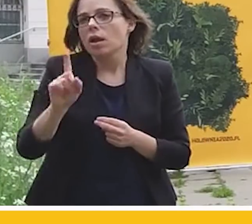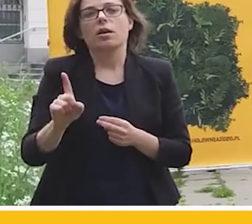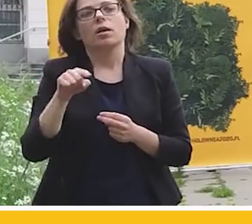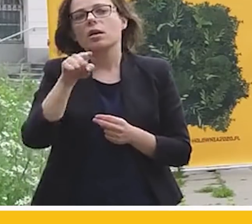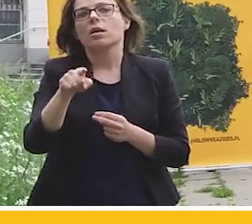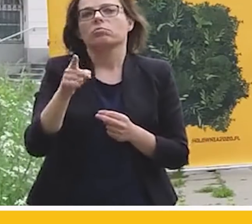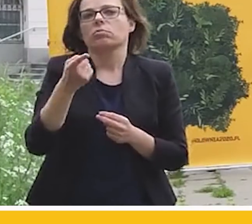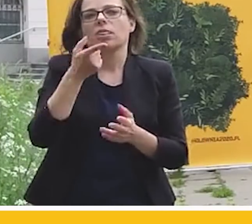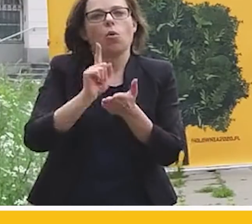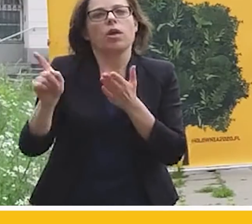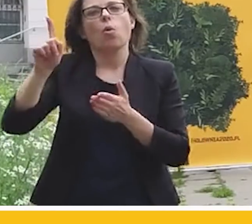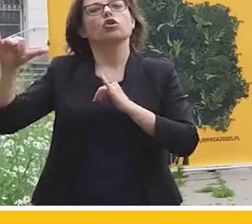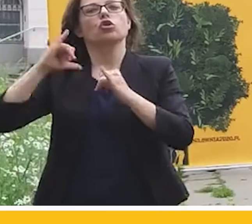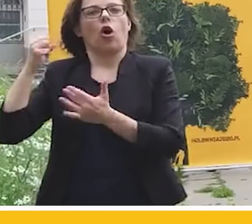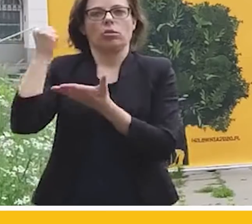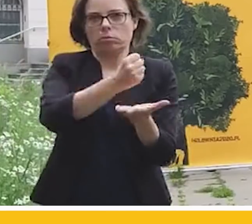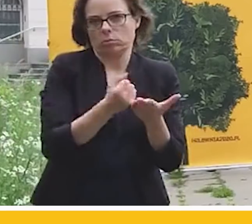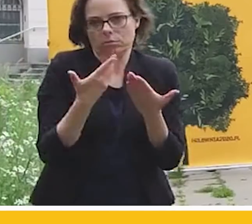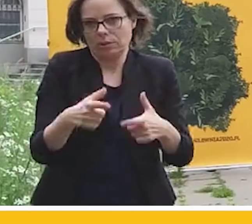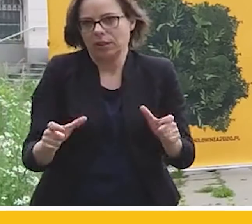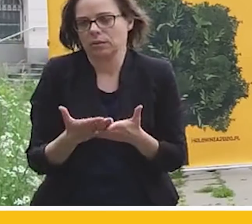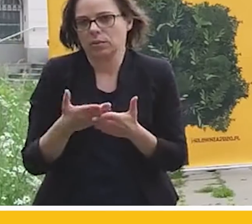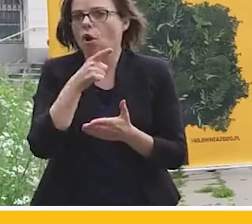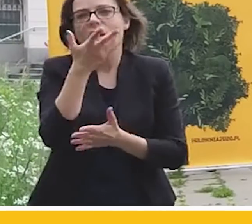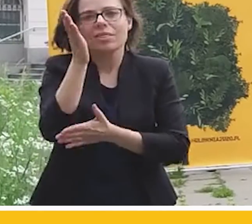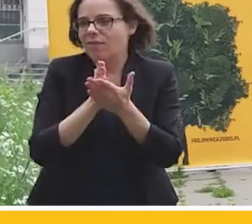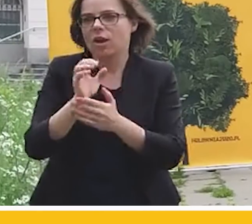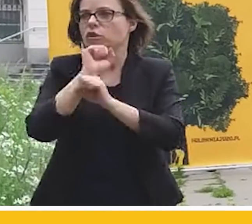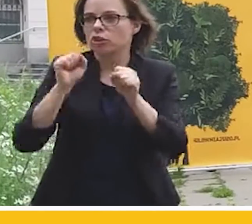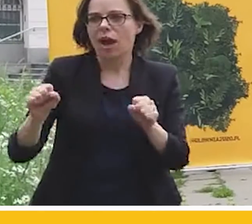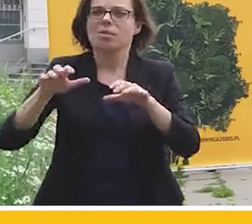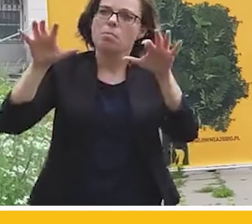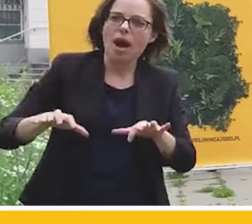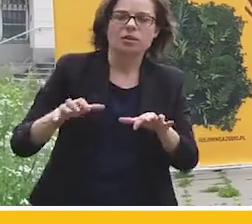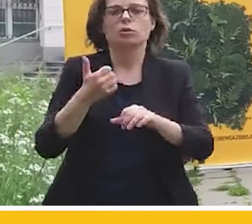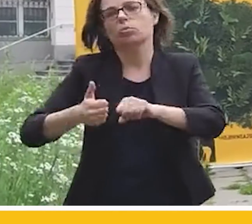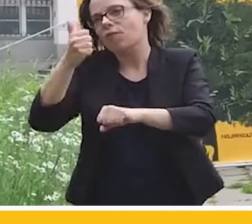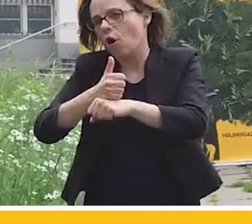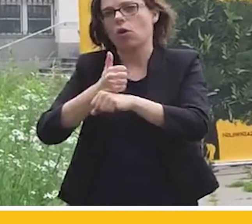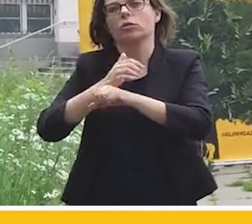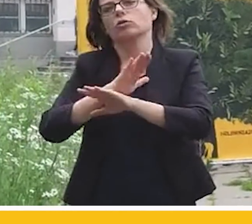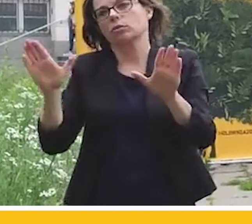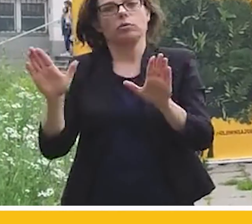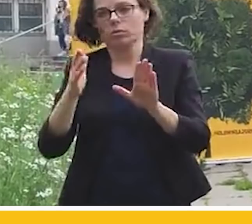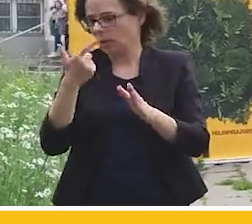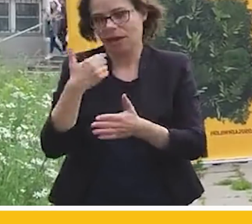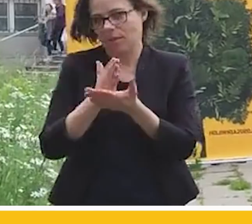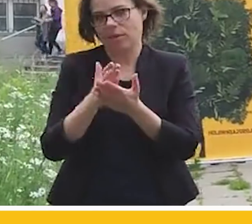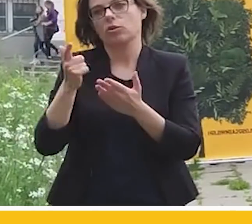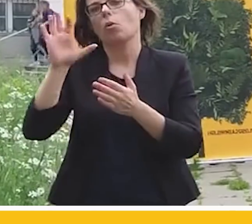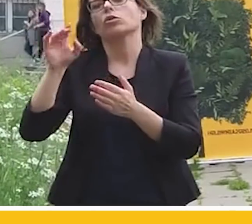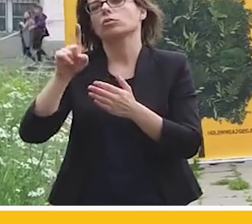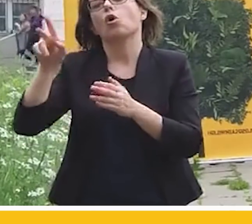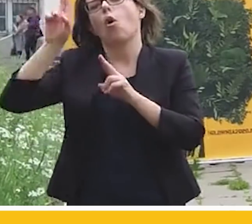partii, żadnemu sejmowi, żadnemu prezesowi, a nie żadnemu przewodniczącemu, kto nie powie dobra, zostawmy następne wybory. Ale teraz musimy się